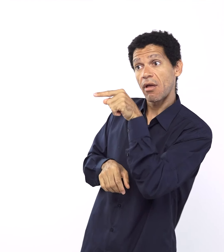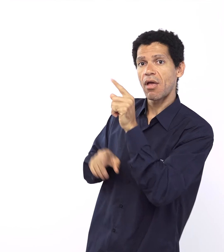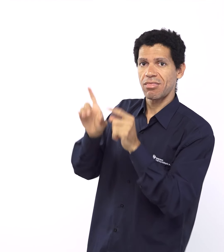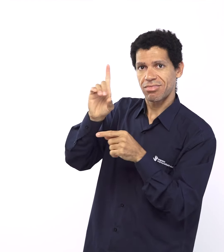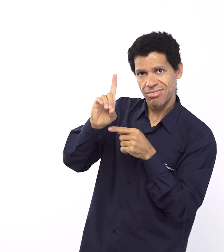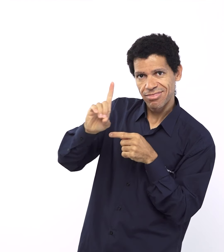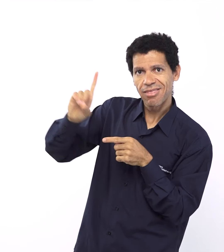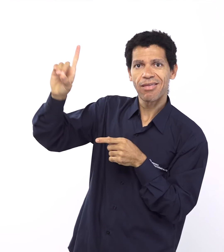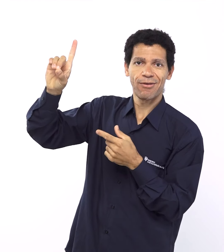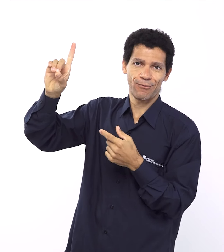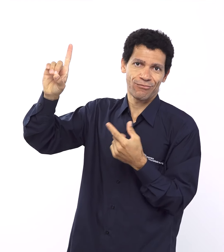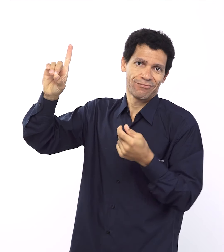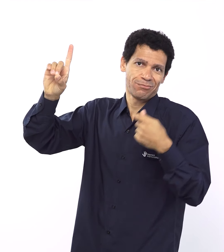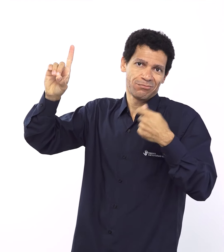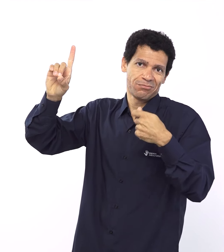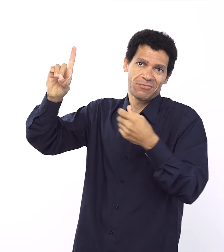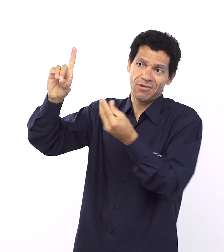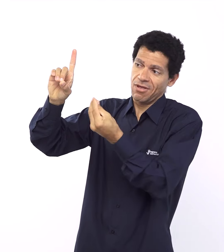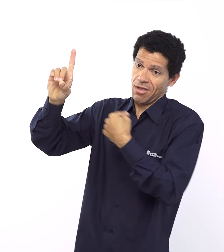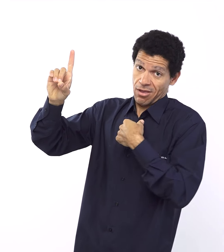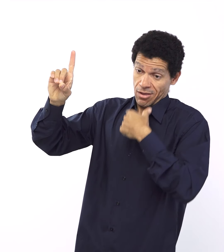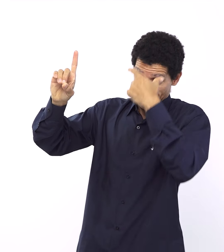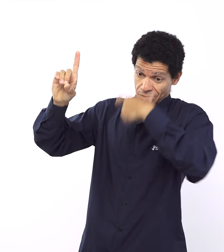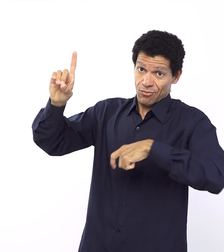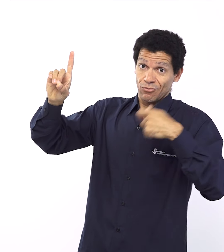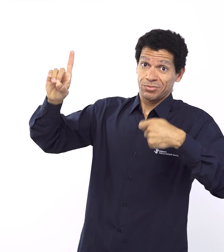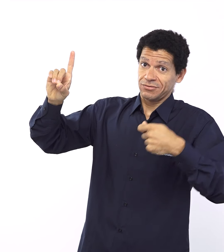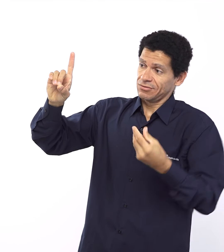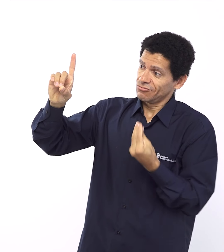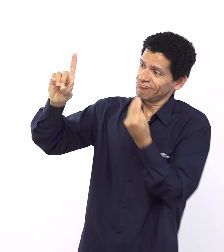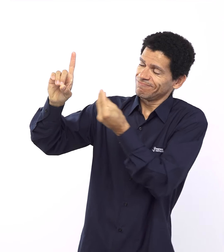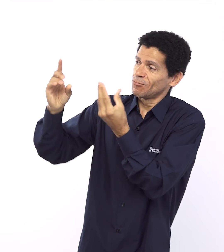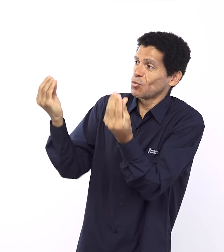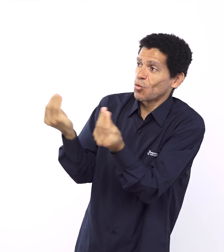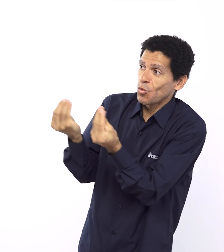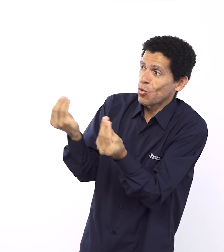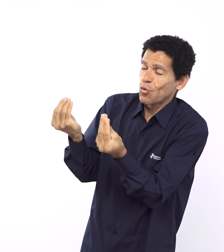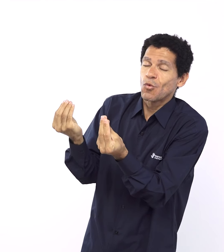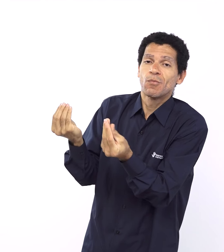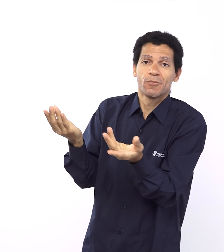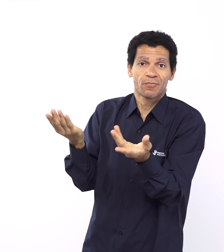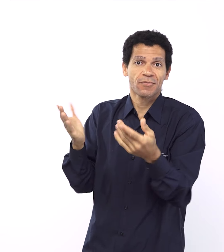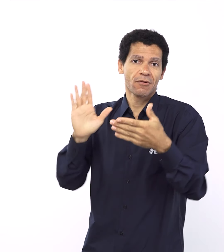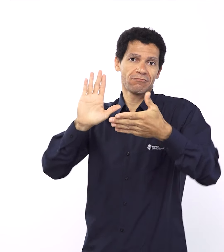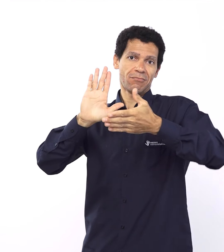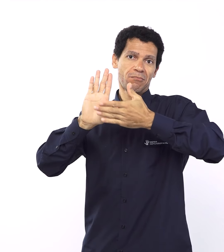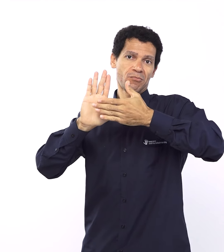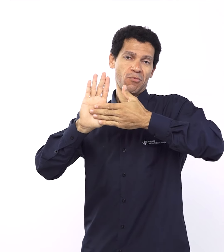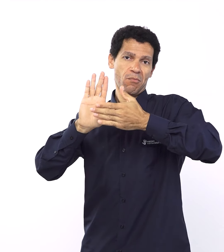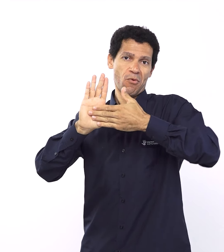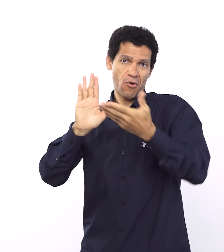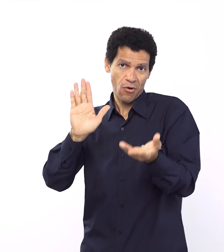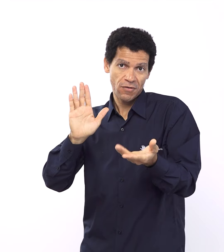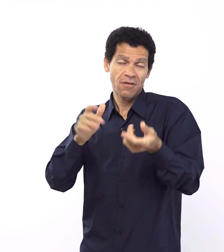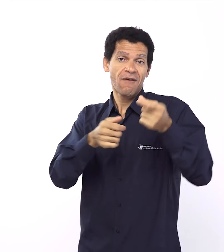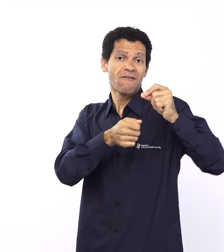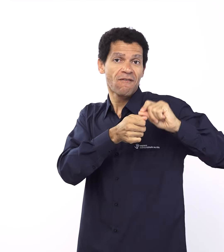consequências também colocadas ali, e o propositor e também aquele que estava entrando em aliança, ou seja, o vassalo, ele